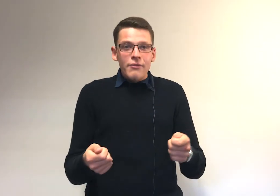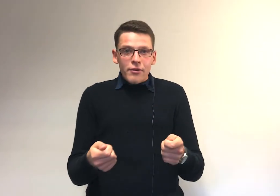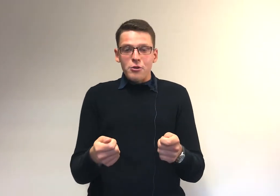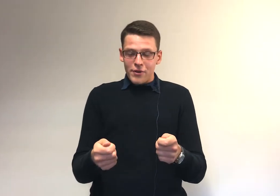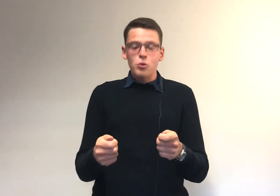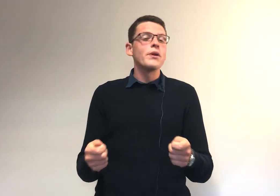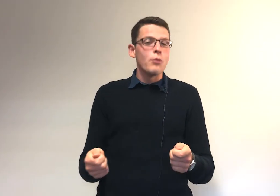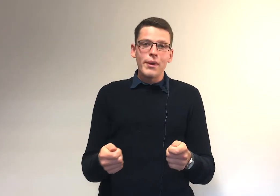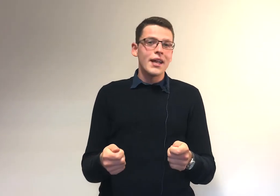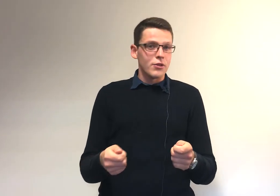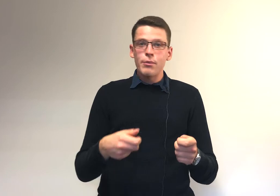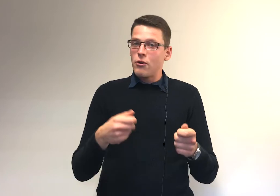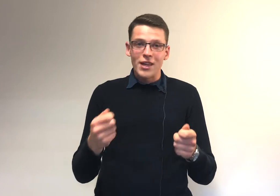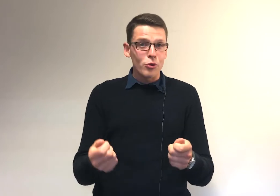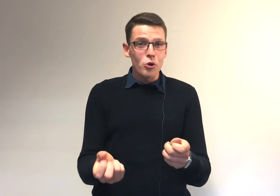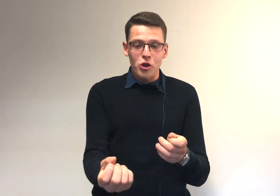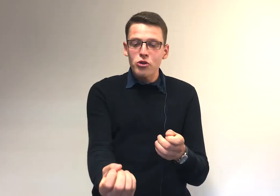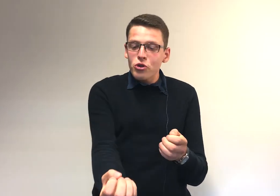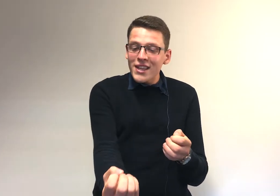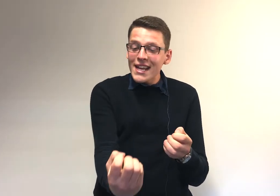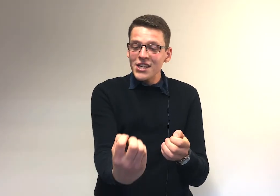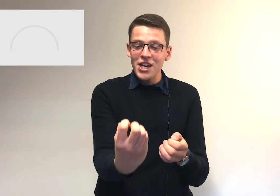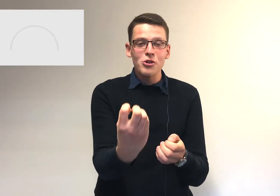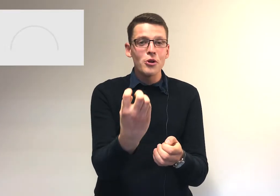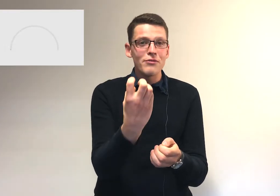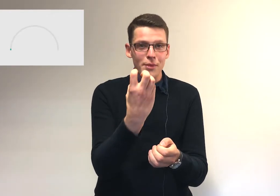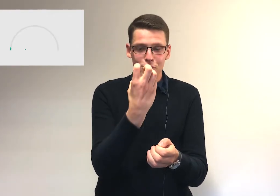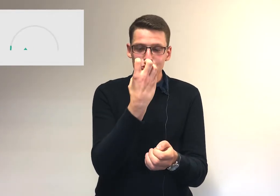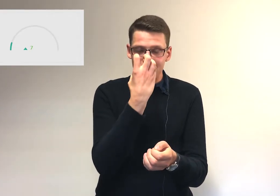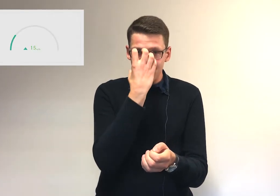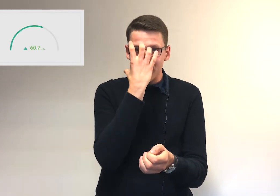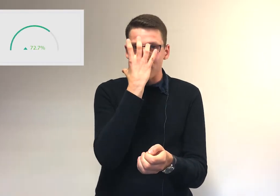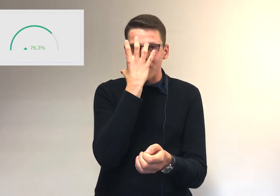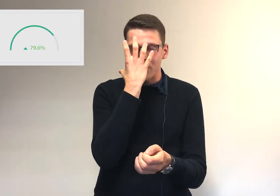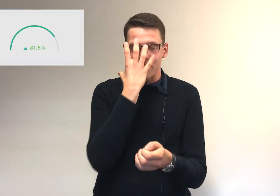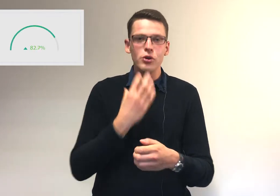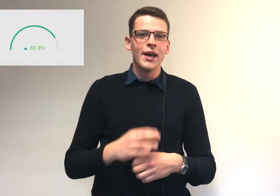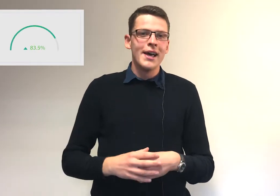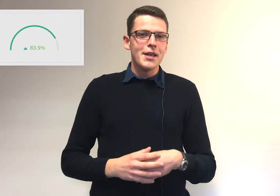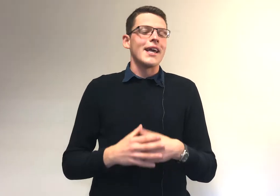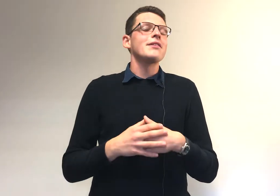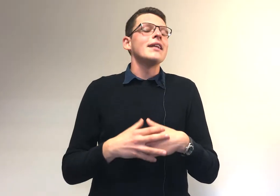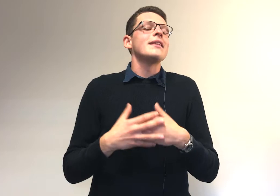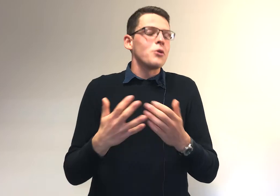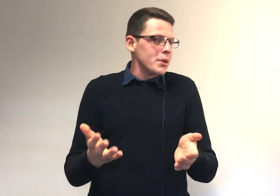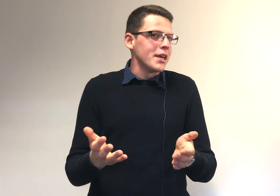feuille de façon complètement béate, en attendant qu'un téléchargement d'informations se fasse de ta feuille vers ton cerveau, ça risque d'être très compliqué.